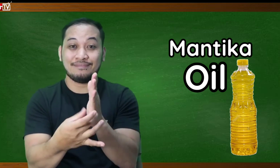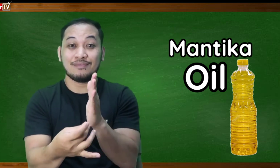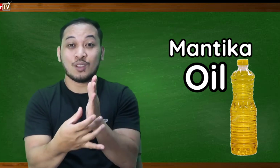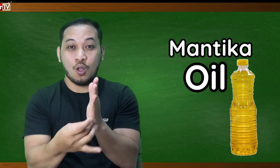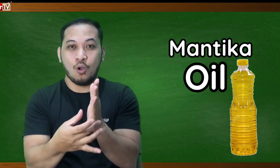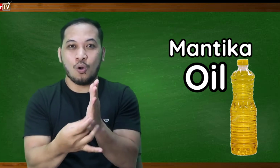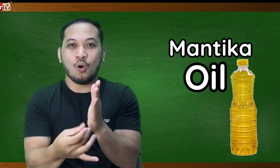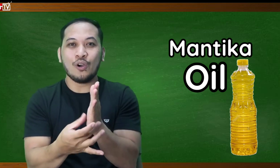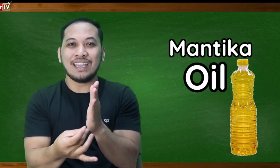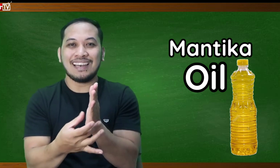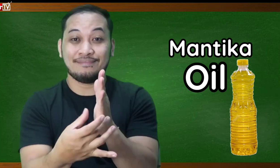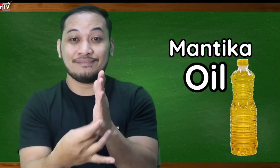oil